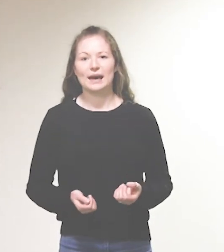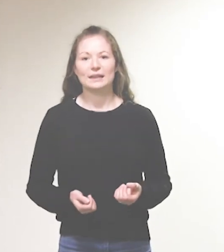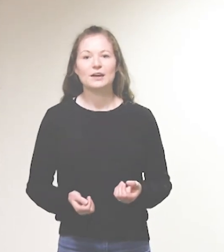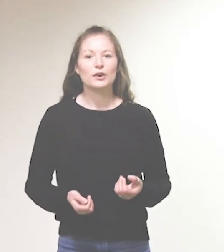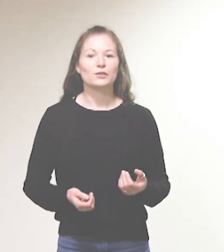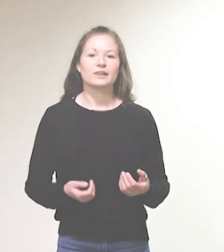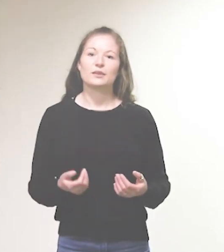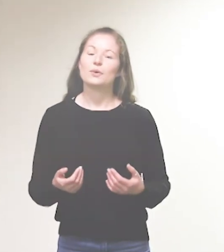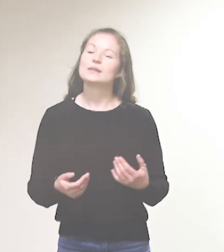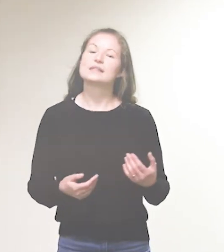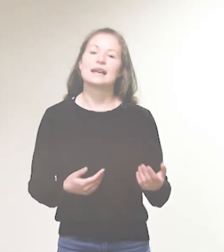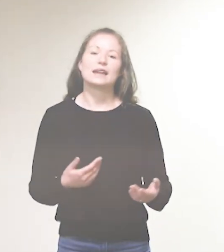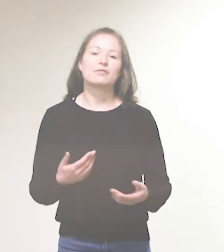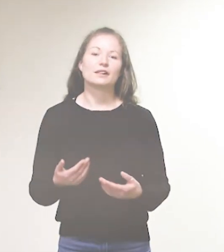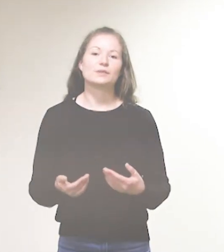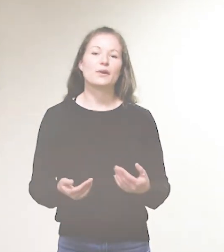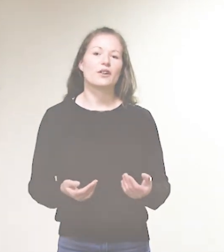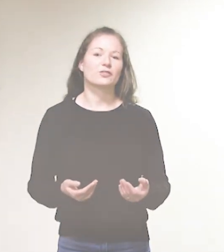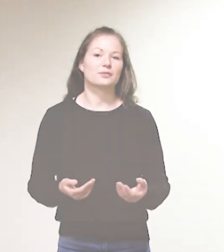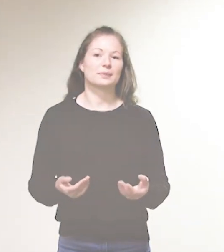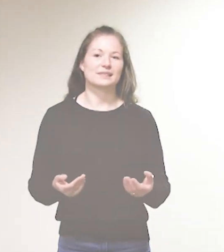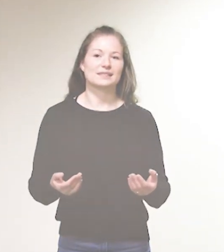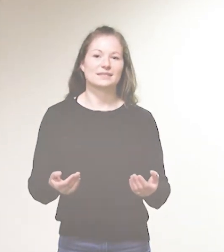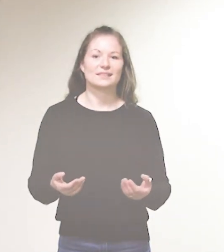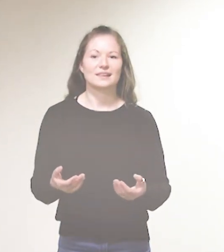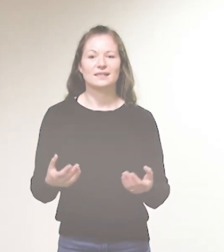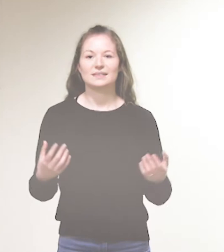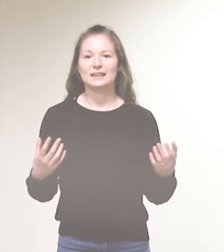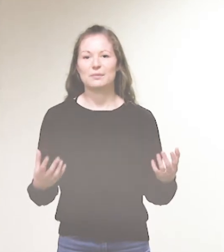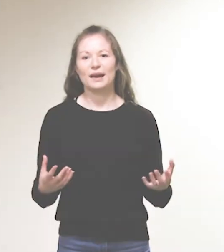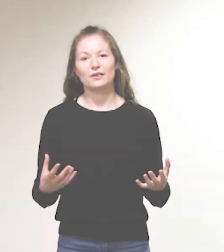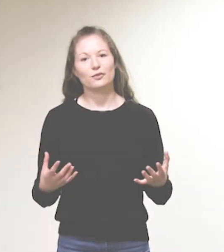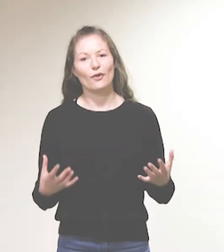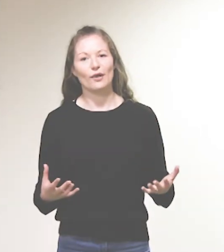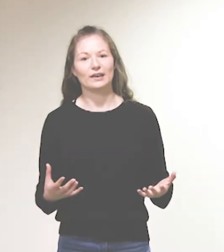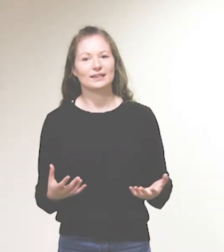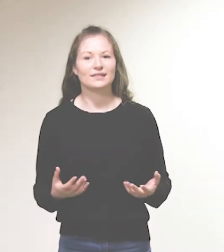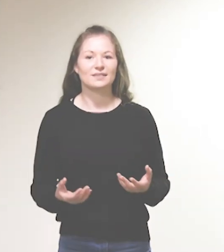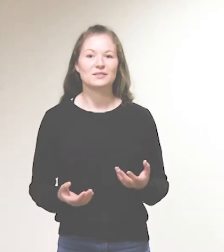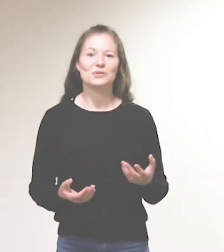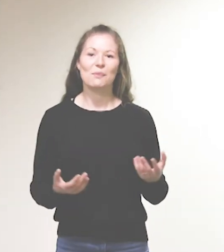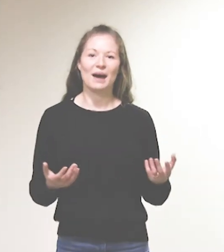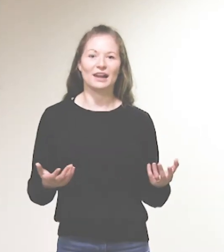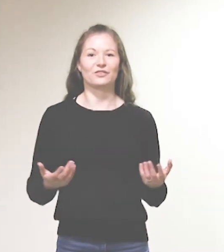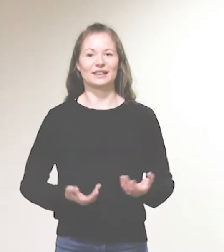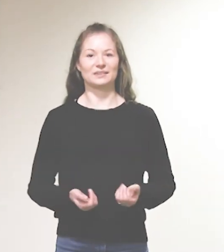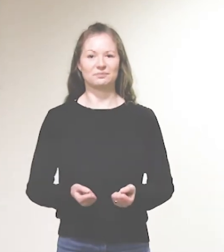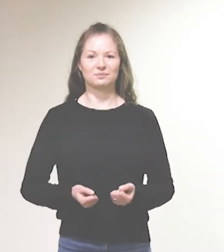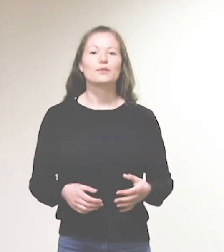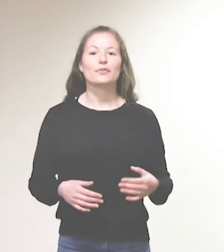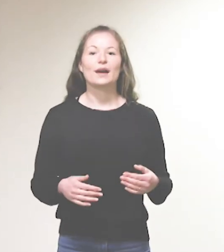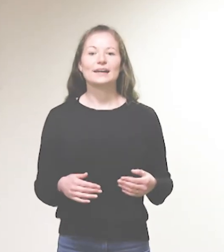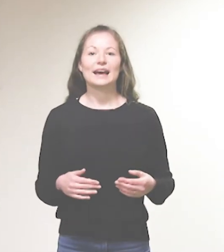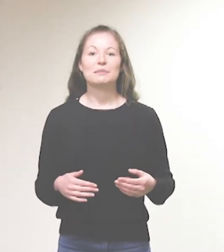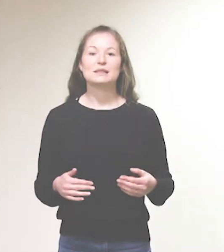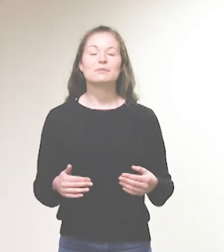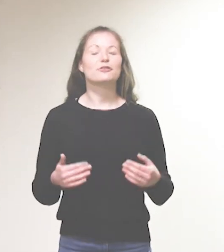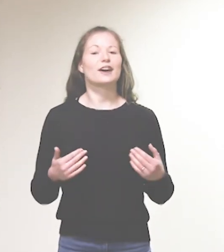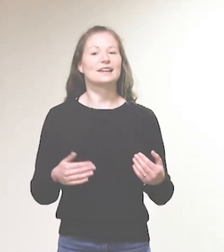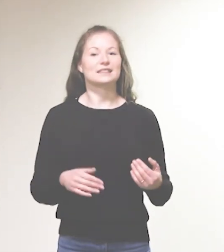an und wiederholt es einfach so oft bis die Gebärden für euch normaler werden. Wir fangen an mit dem Vater.